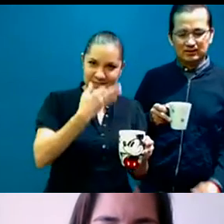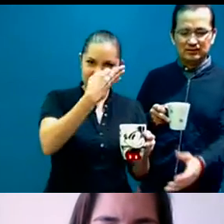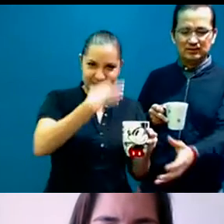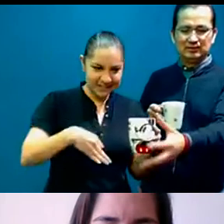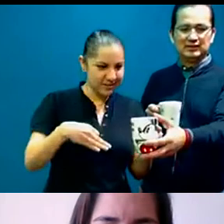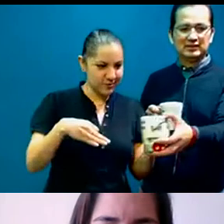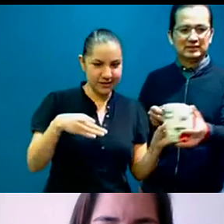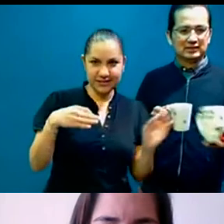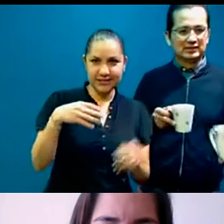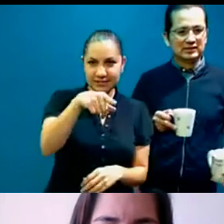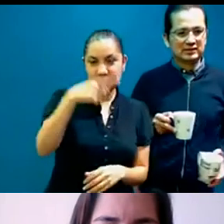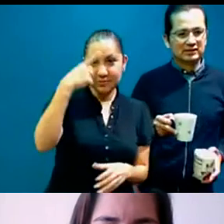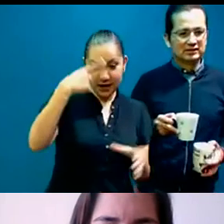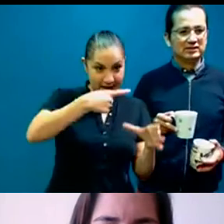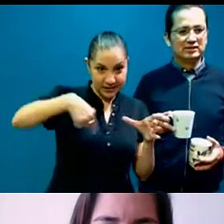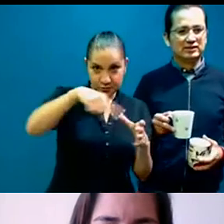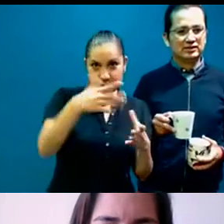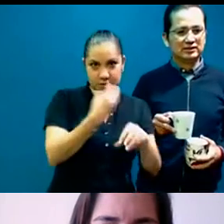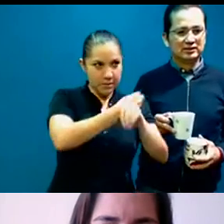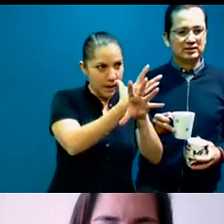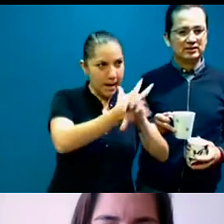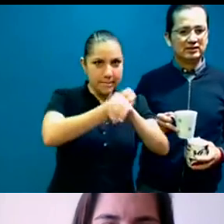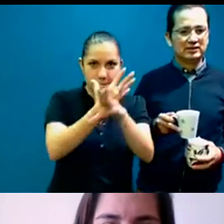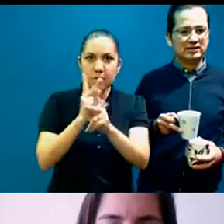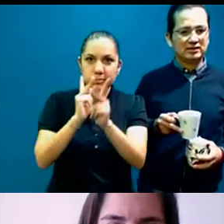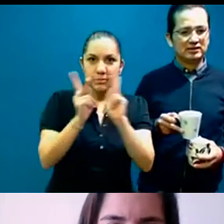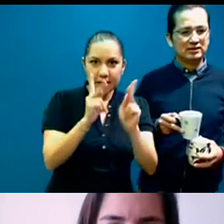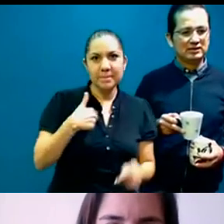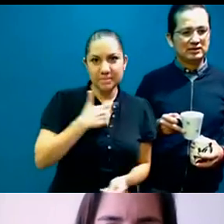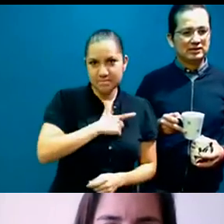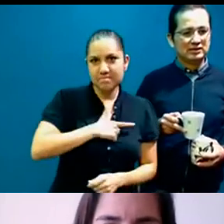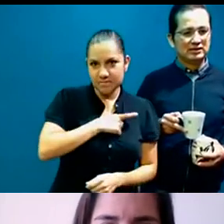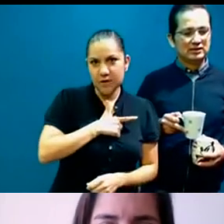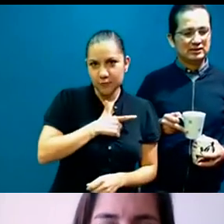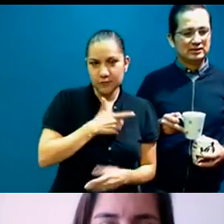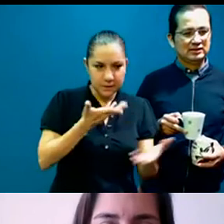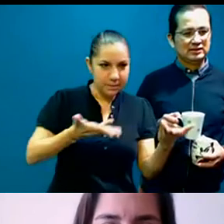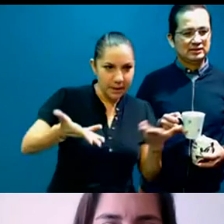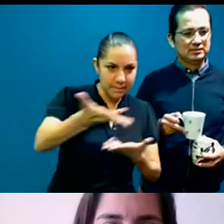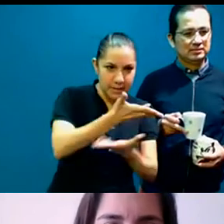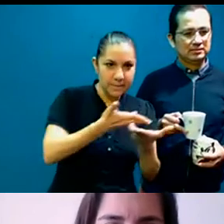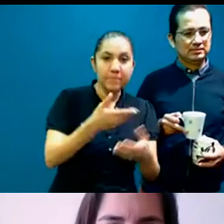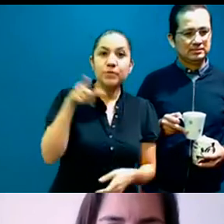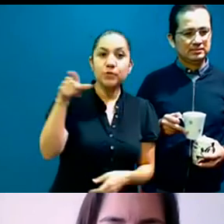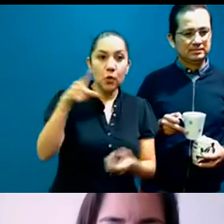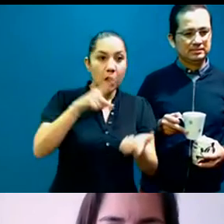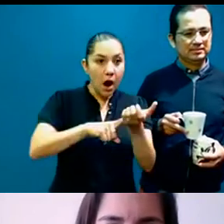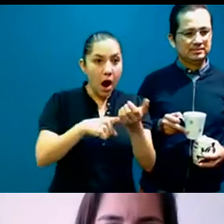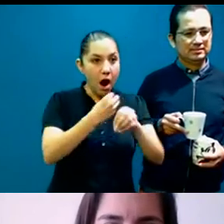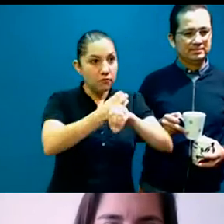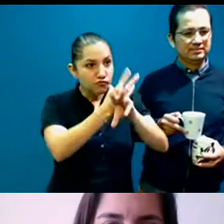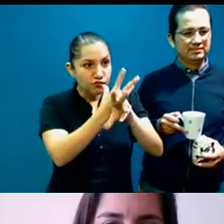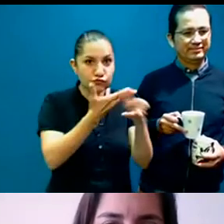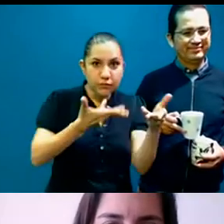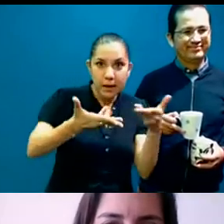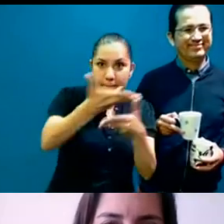gracias por este foro, no había entrado. Ajá. Y me gustó mucho, me parece muy interesante. Y gracias por la labor que tú realizas. Ay, no, muchas